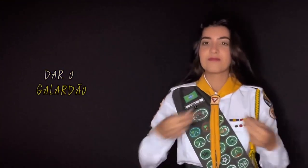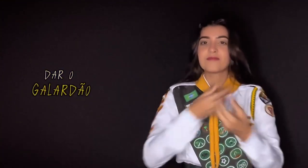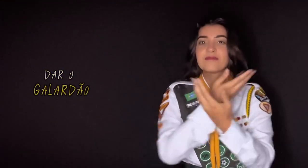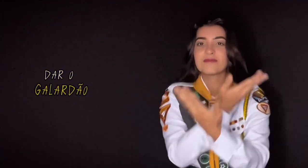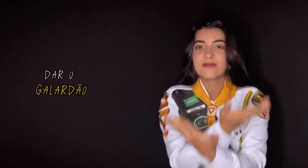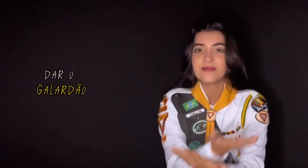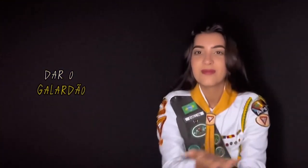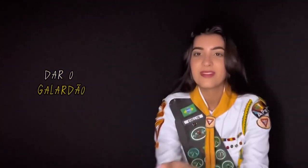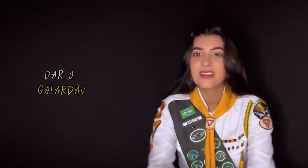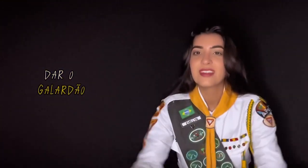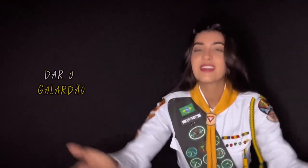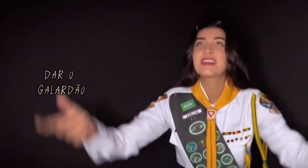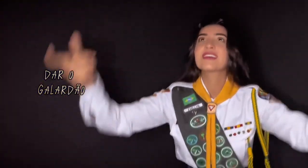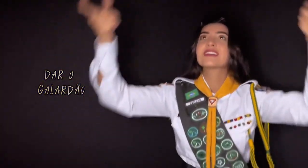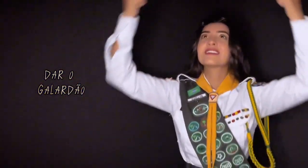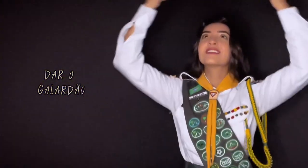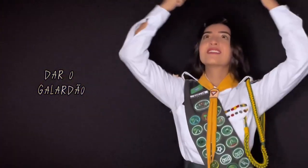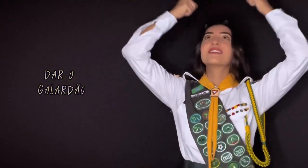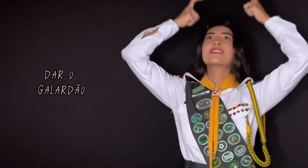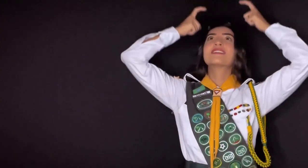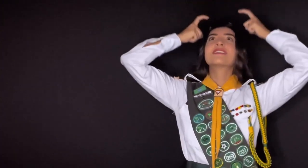Calabão